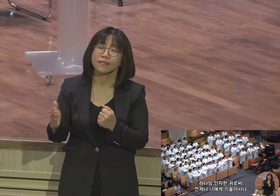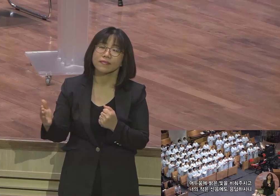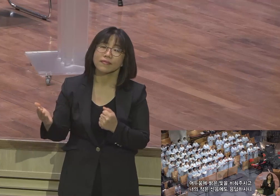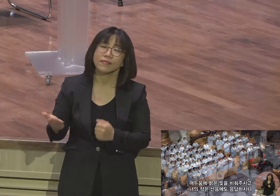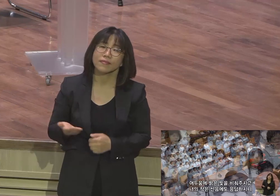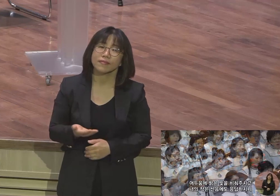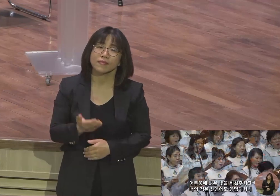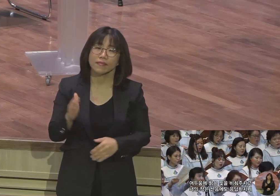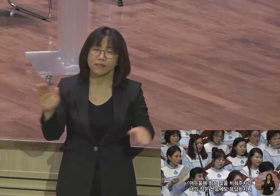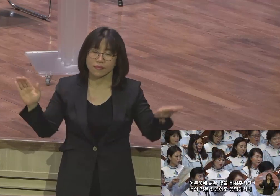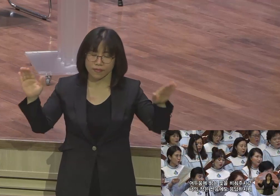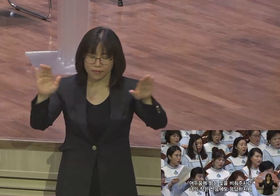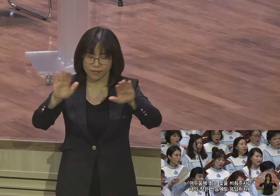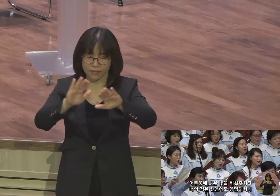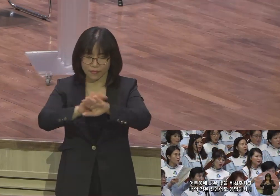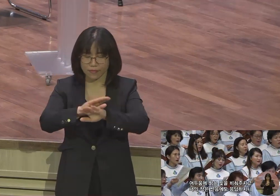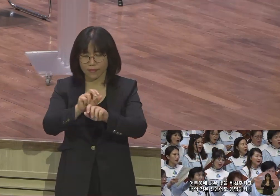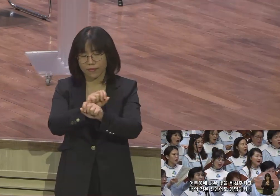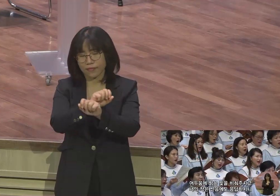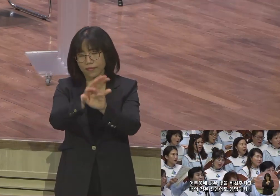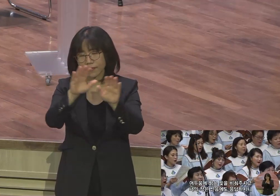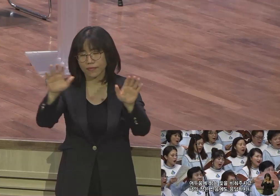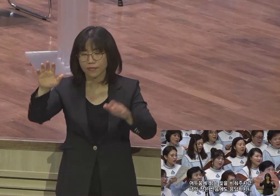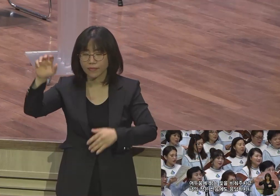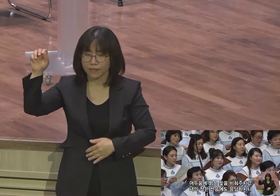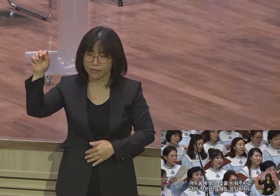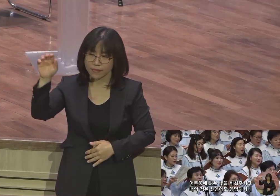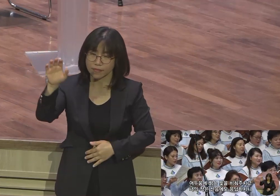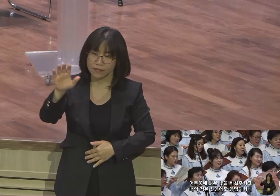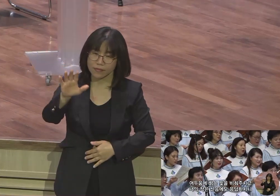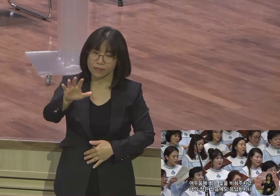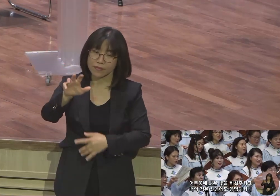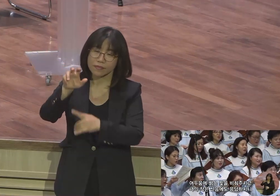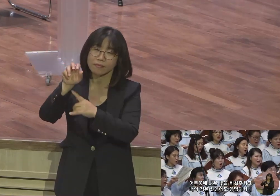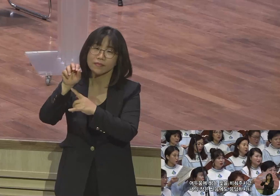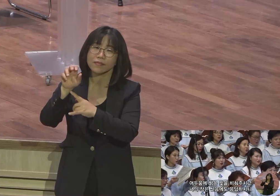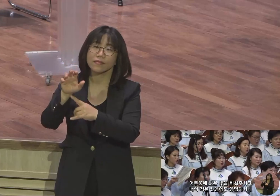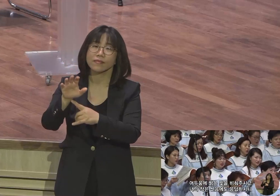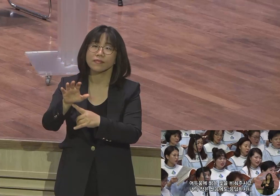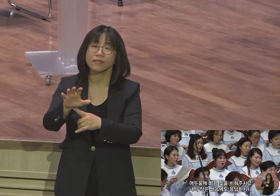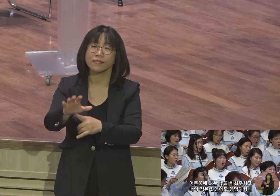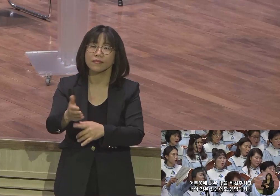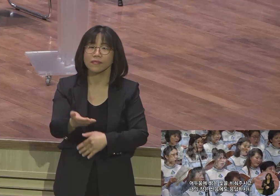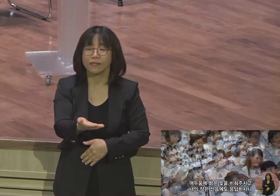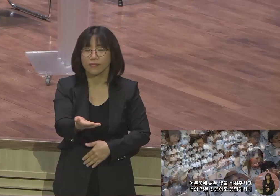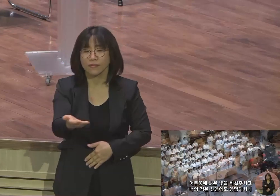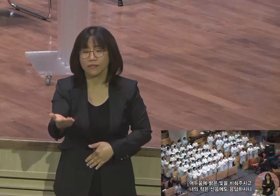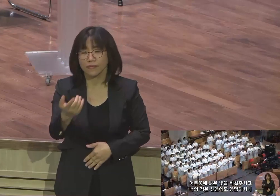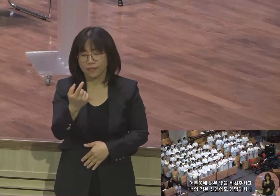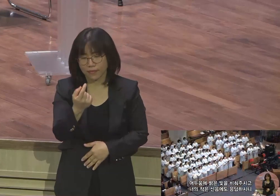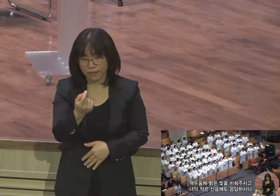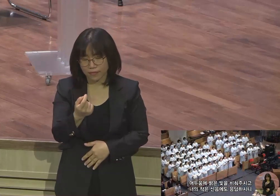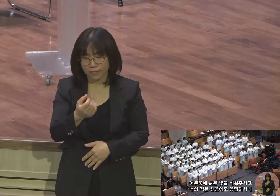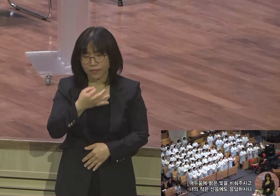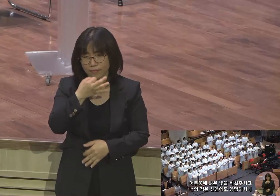어둠에 밝은 빛을 비춰주시고 너의 작은